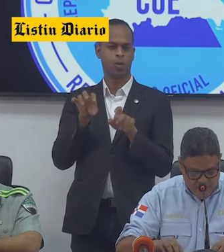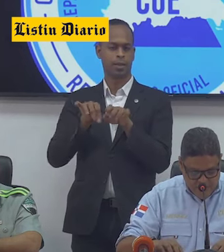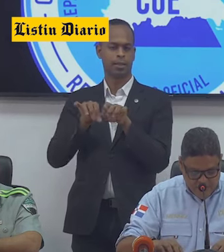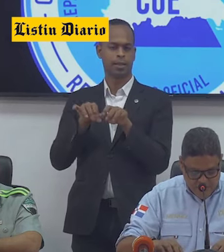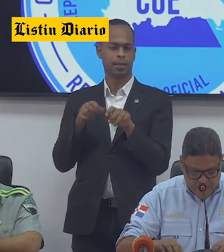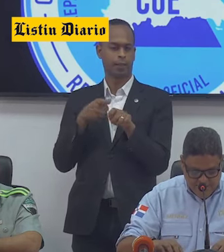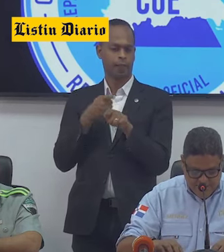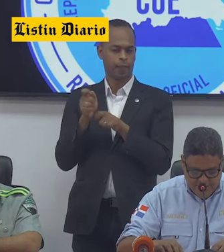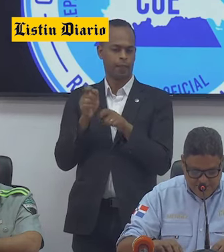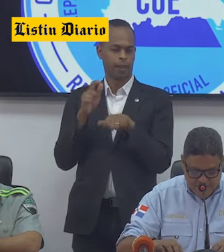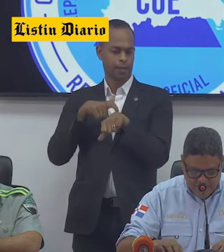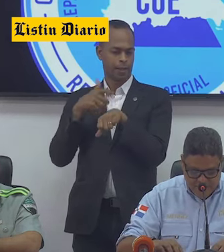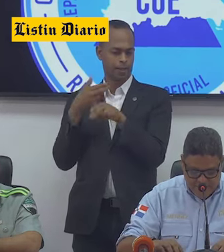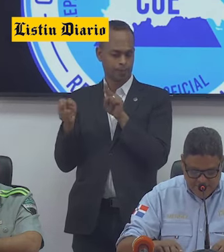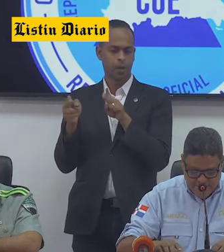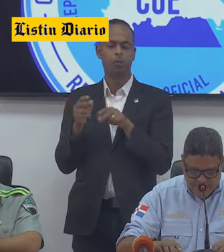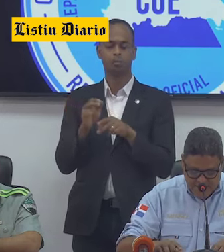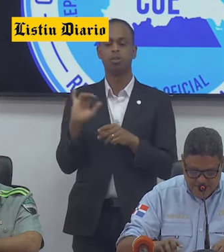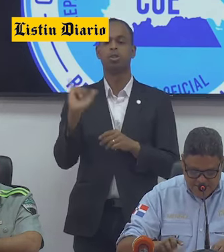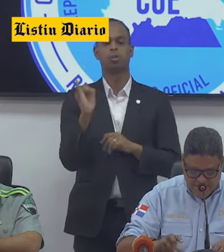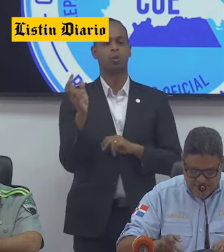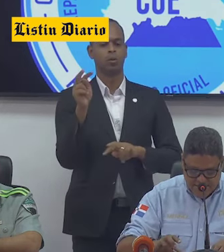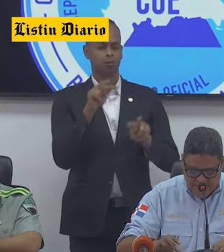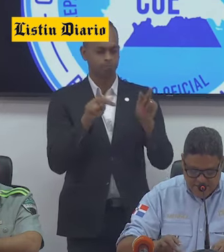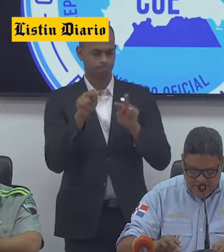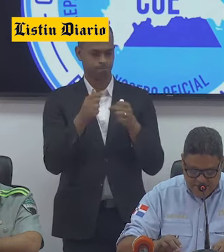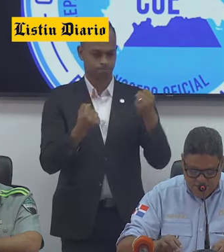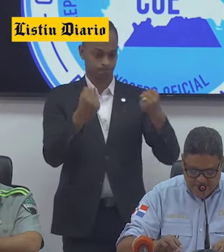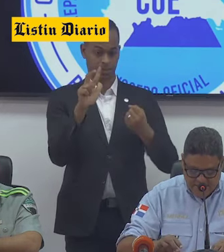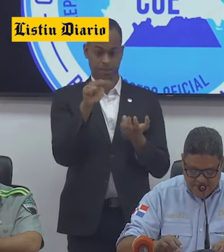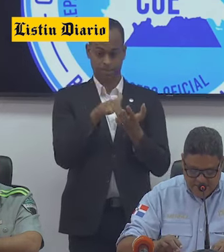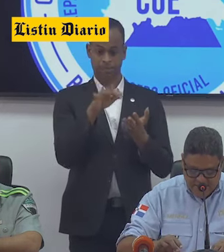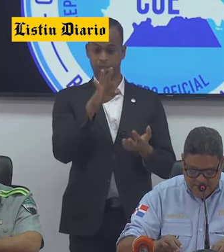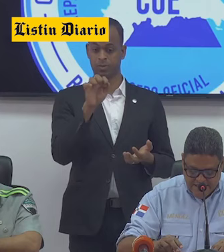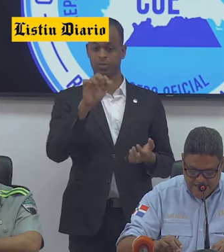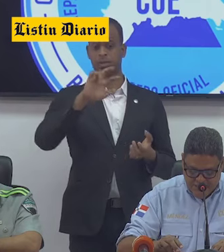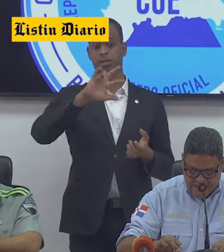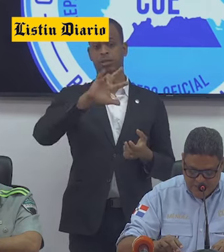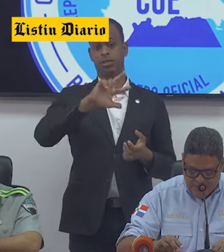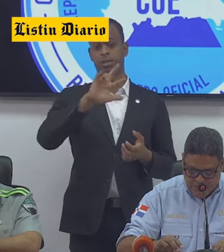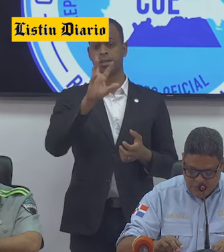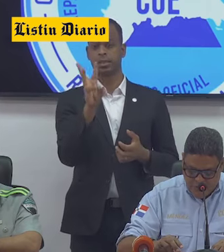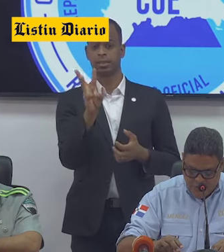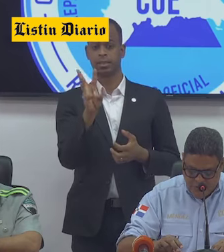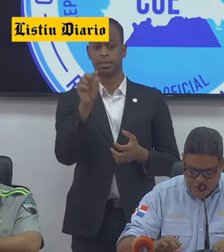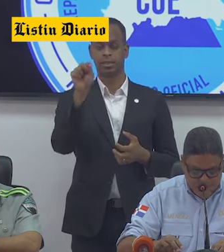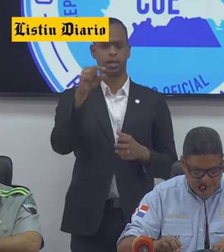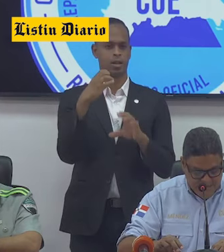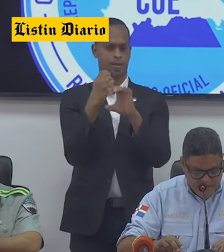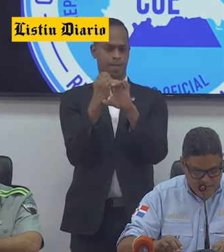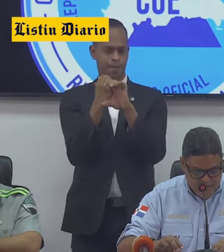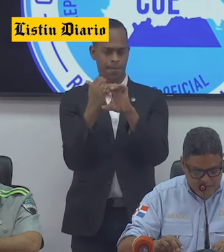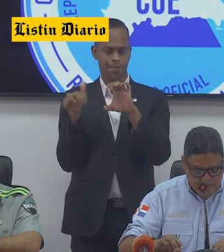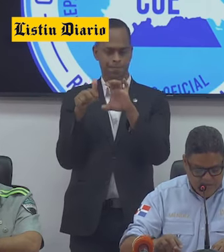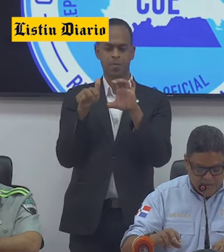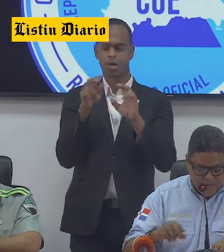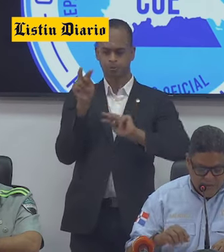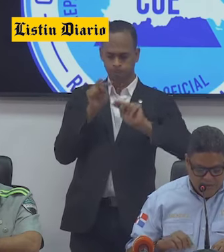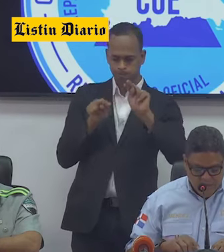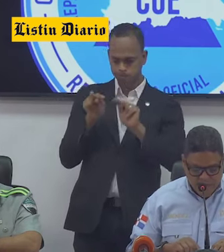realizaron inspecciones técnicas vehiculares visuales de 3,936 unidades de transporte público de pasajeros